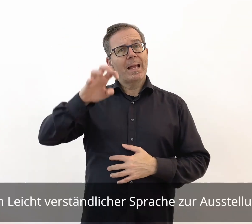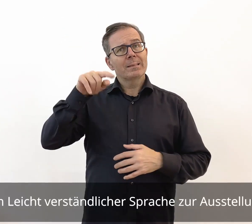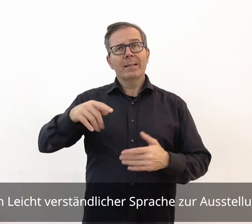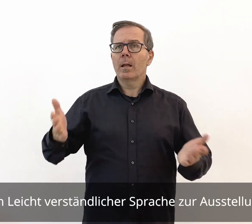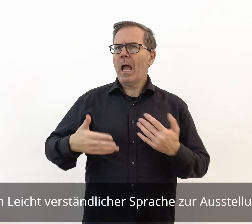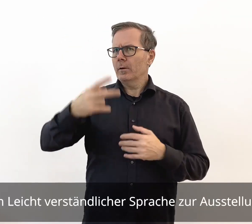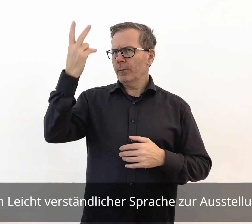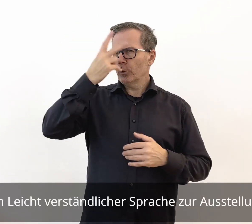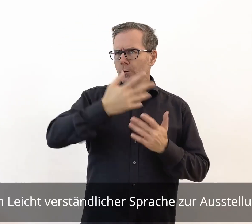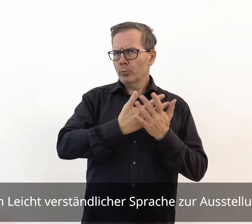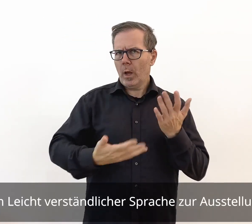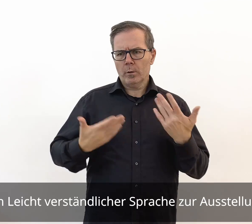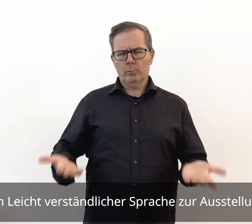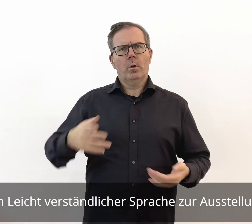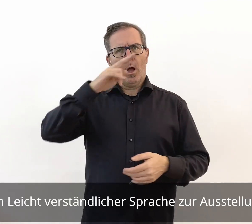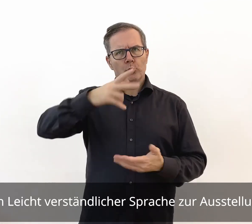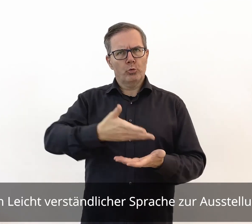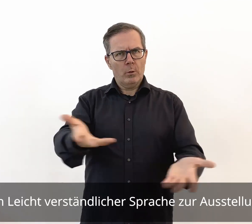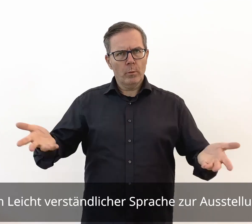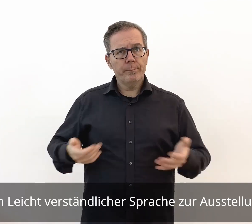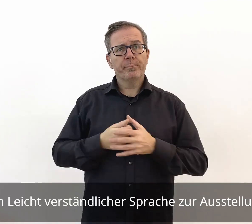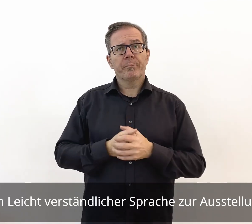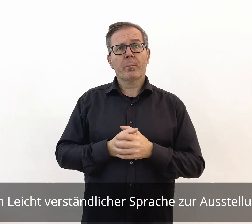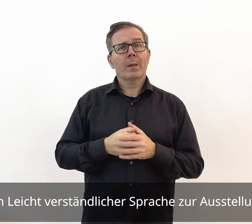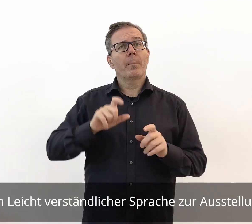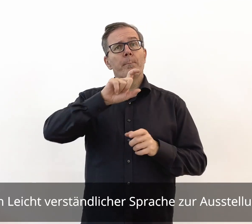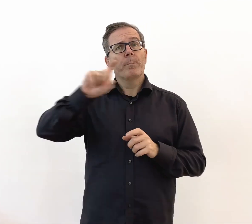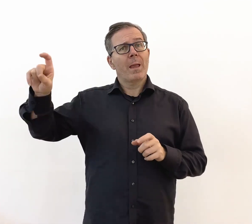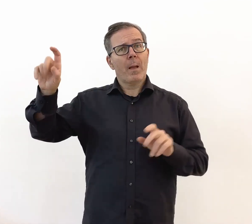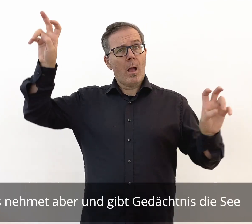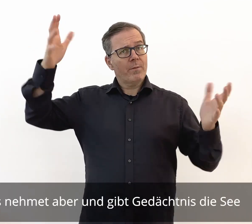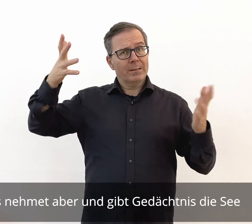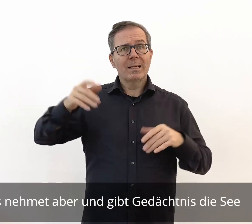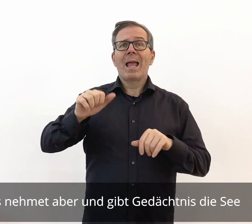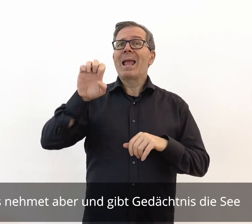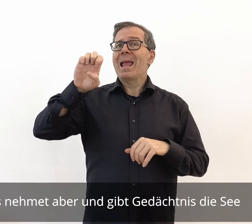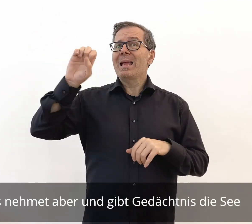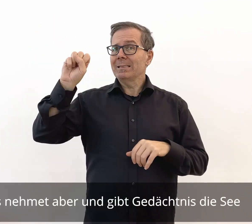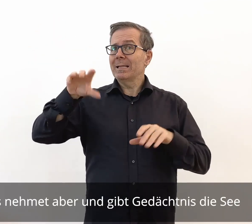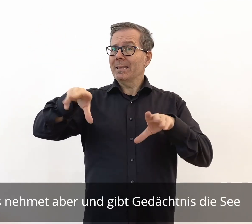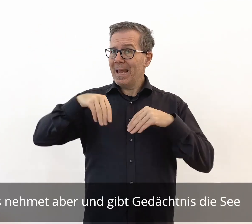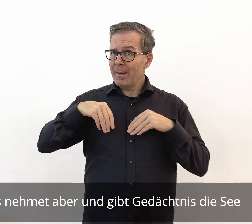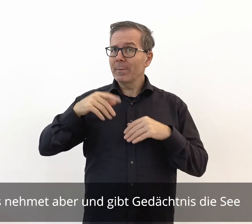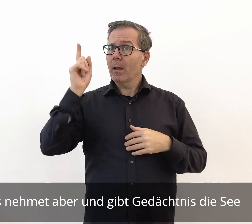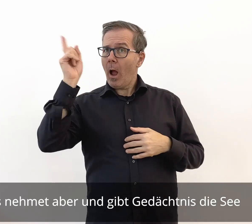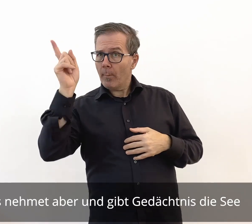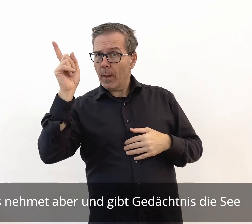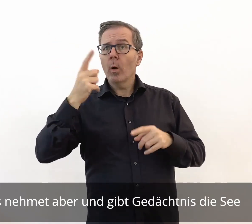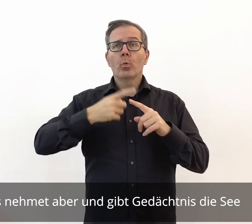Text in leicht verständlicher Sprache zur Ausstellung Es nehmt aber und gibt Gedächtnis, die